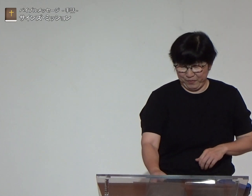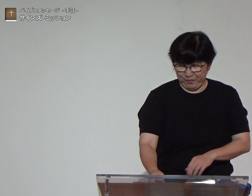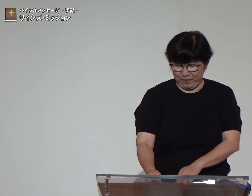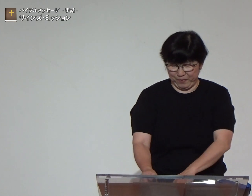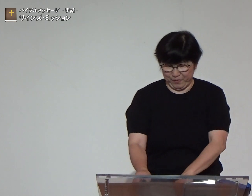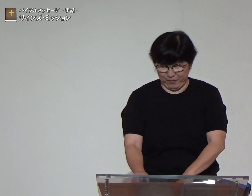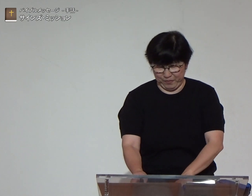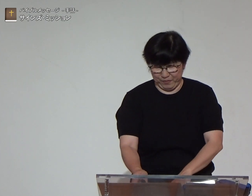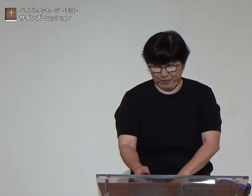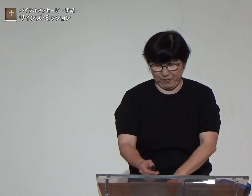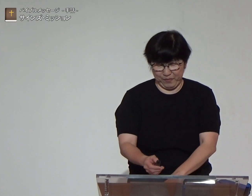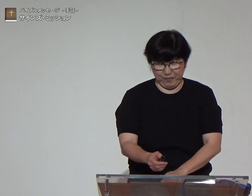ます